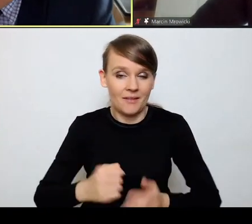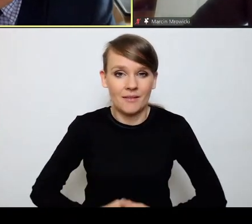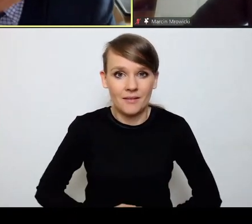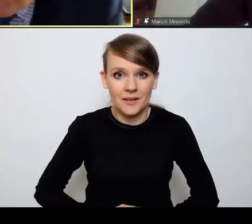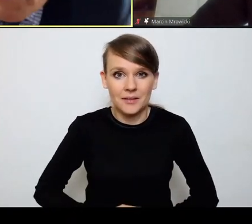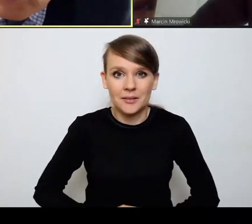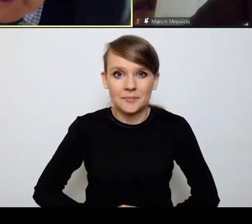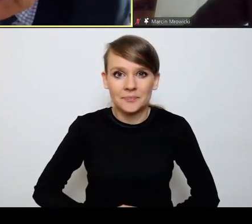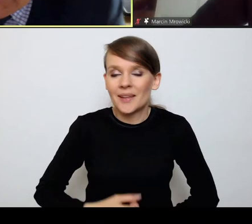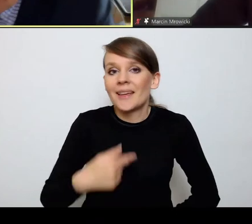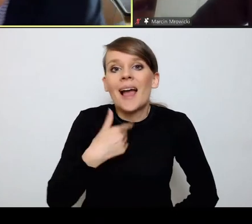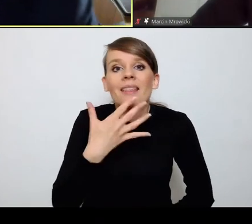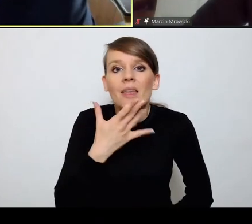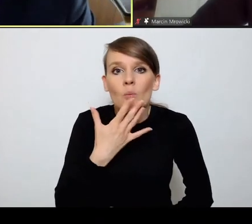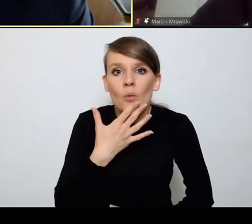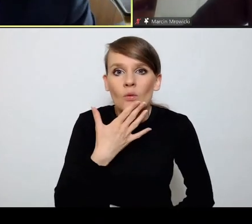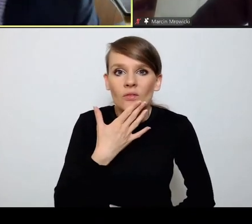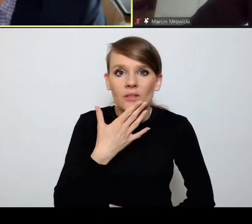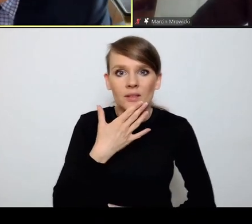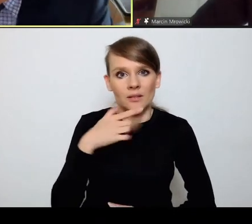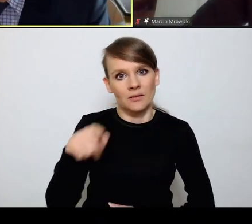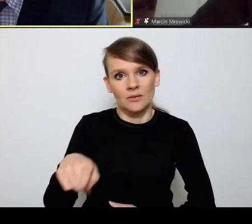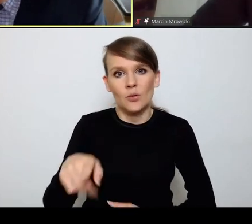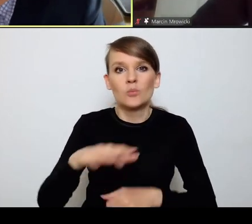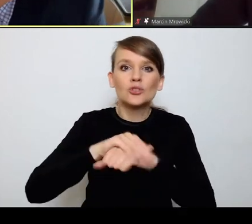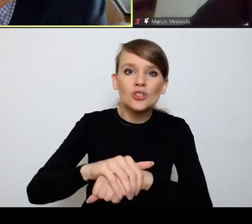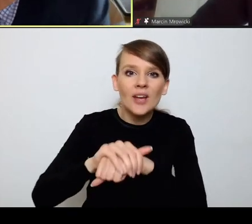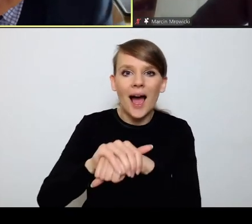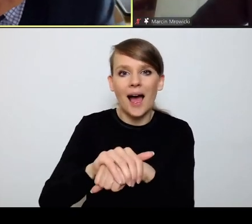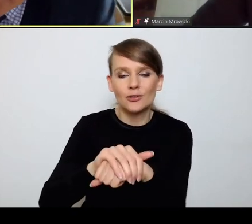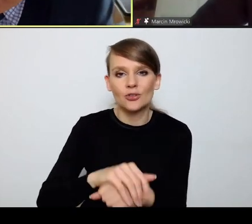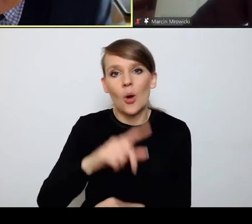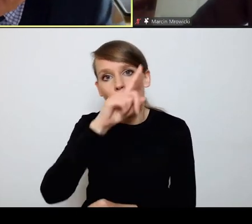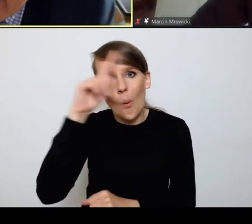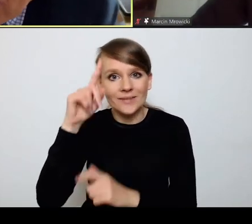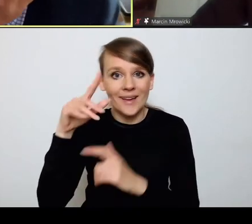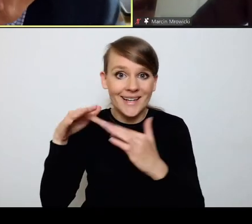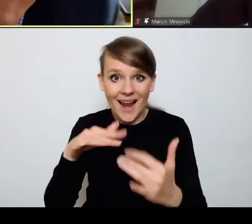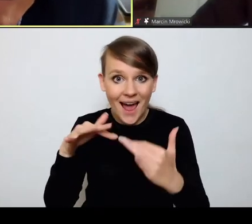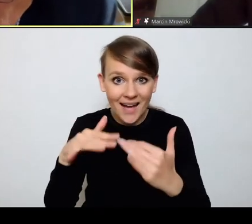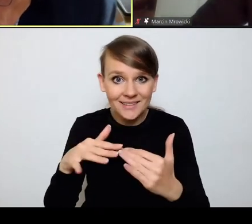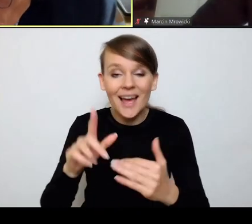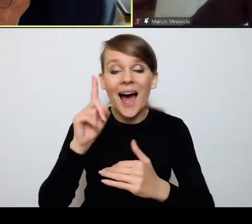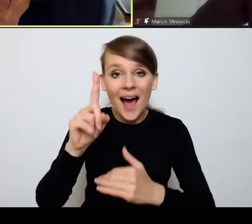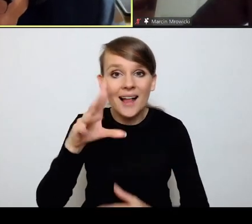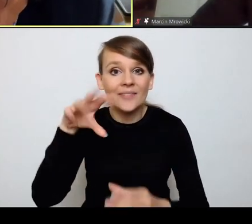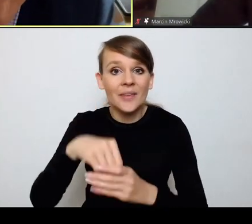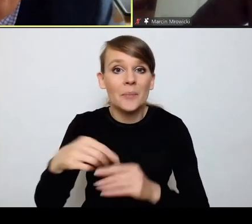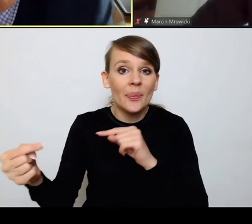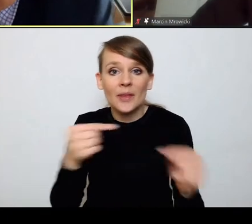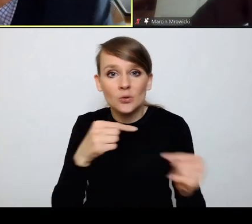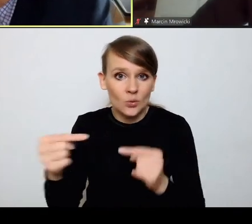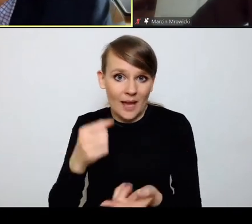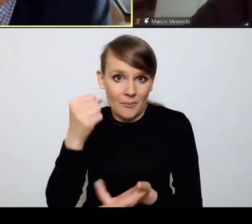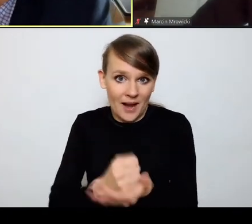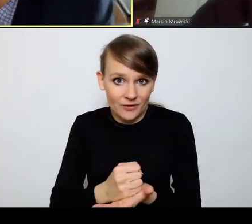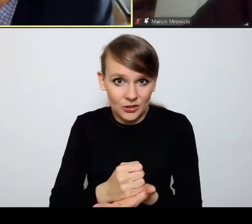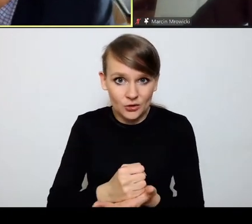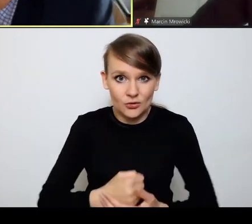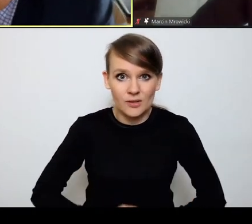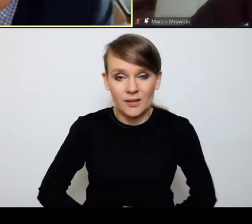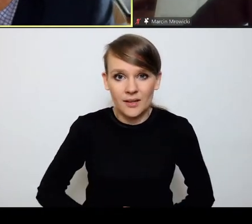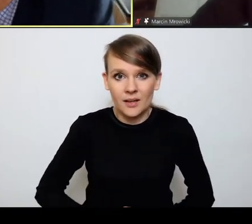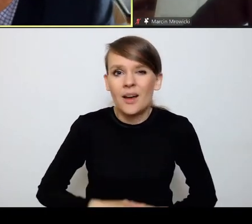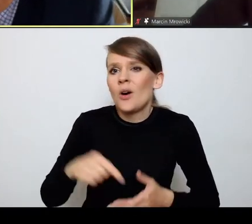Ja nie mówię tu o jakichś takich przyjaźniach i takich międzyludzkich relacjach, ale o dyskusji ściśle prawniczej, o tym,